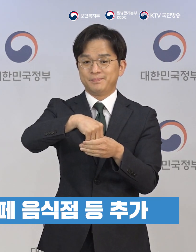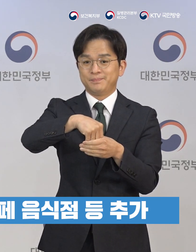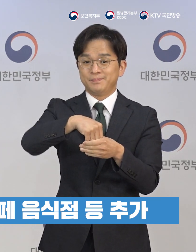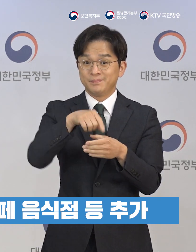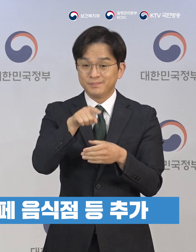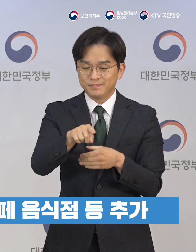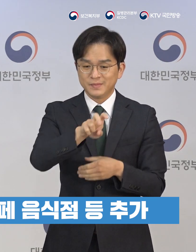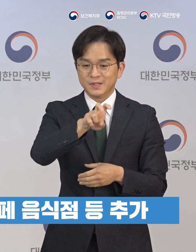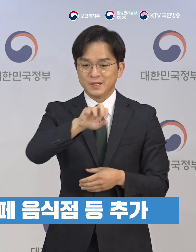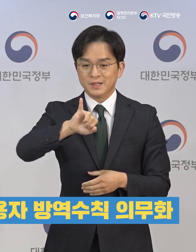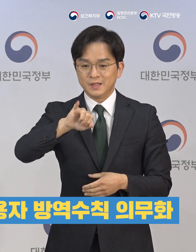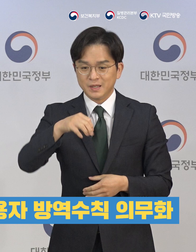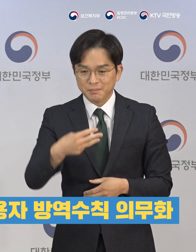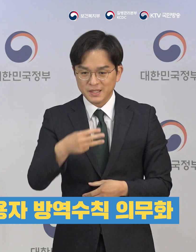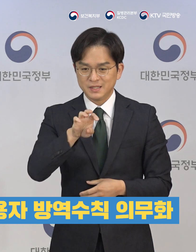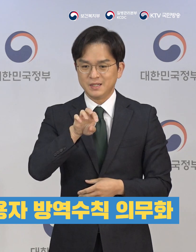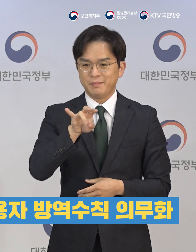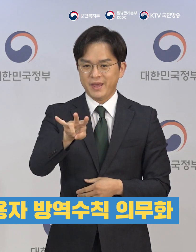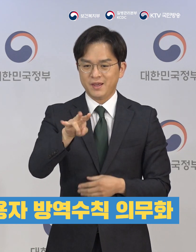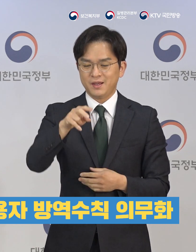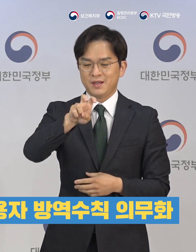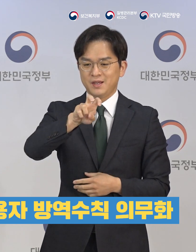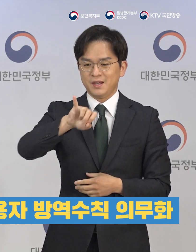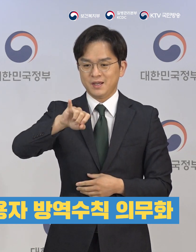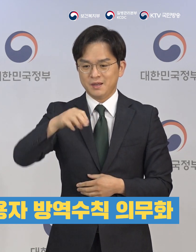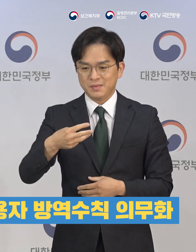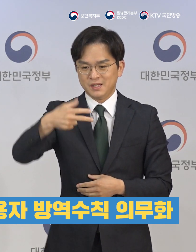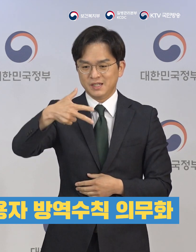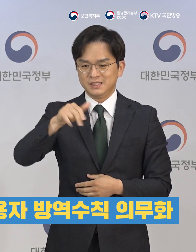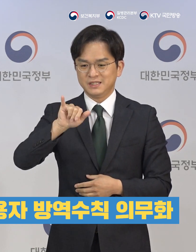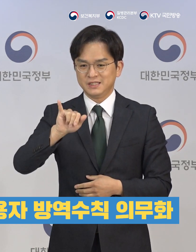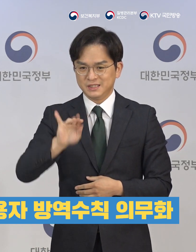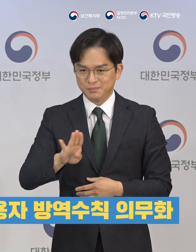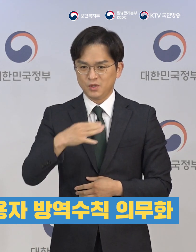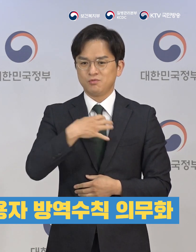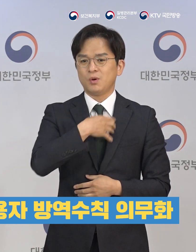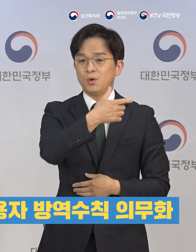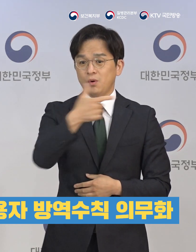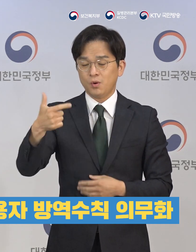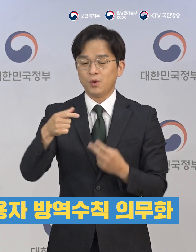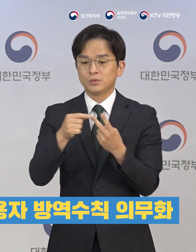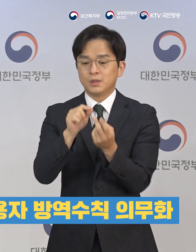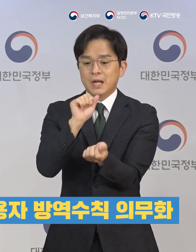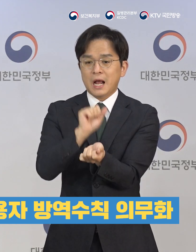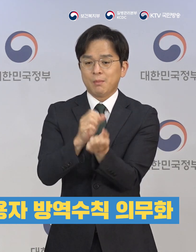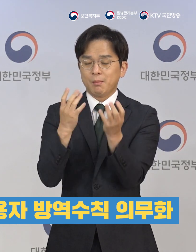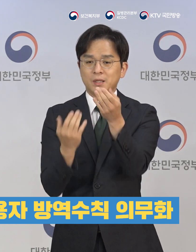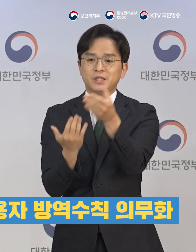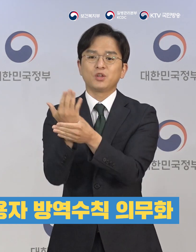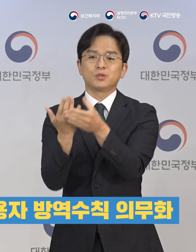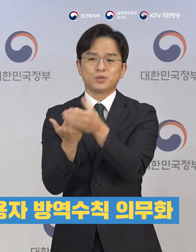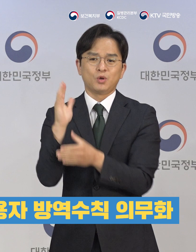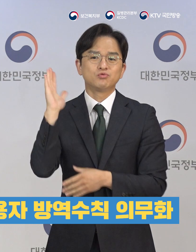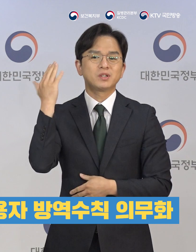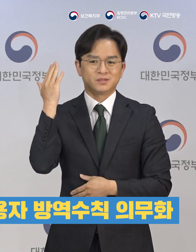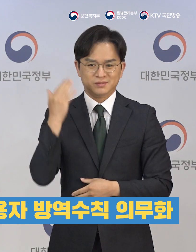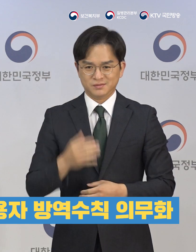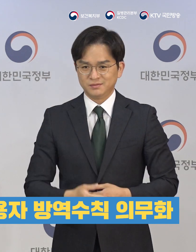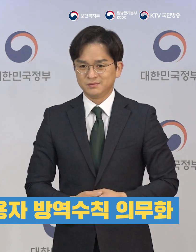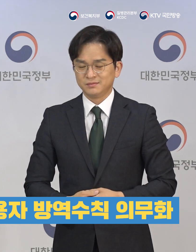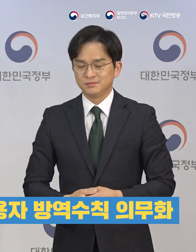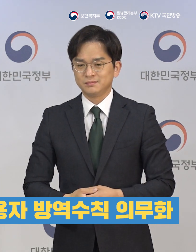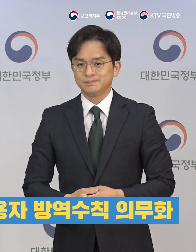추가됩니다. 이들 시설은 밀폐도, 밀집도 등 위험도가 높고